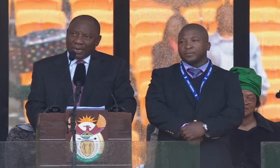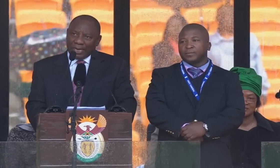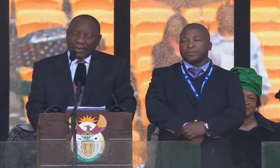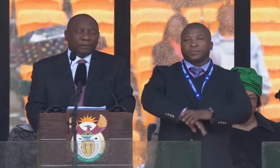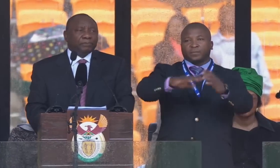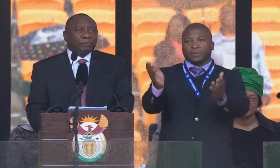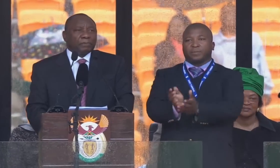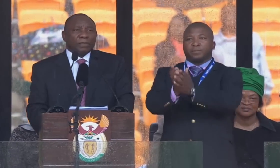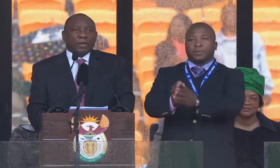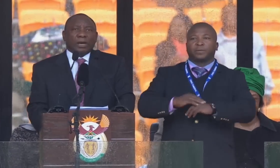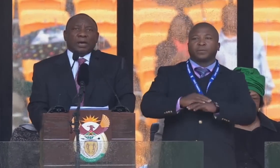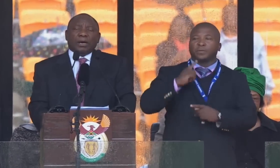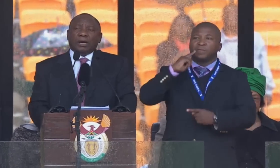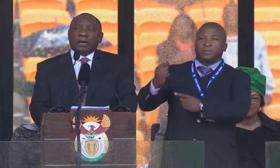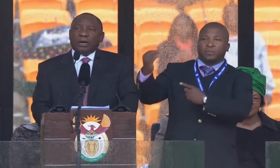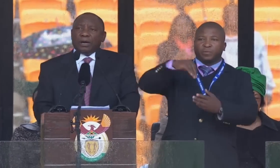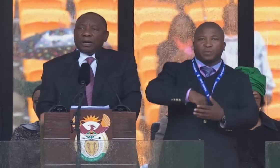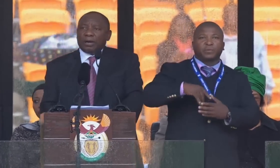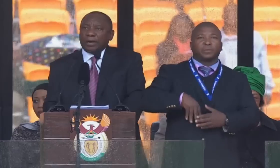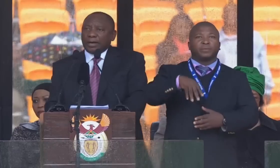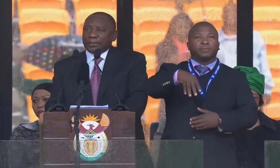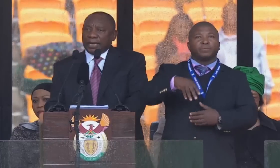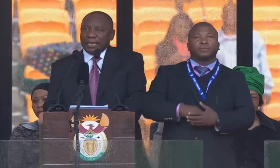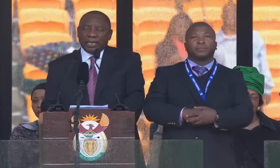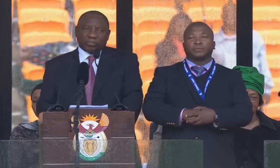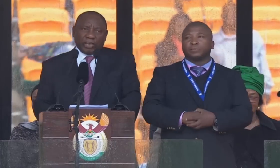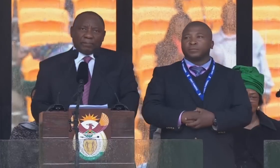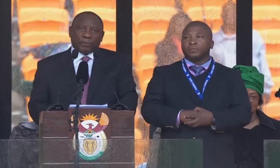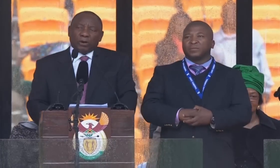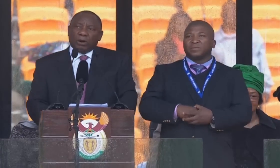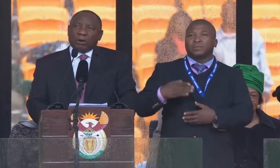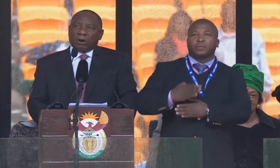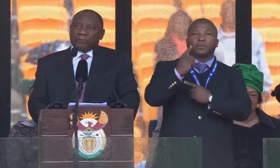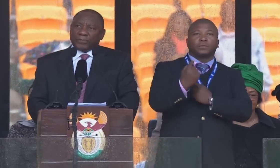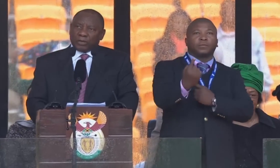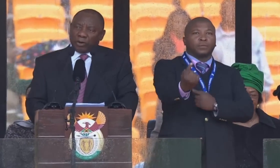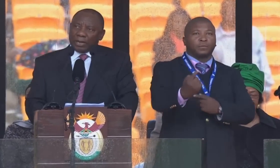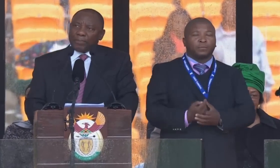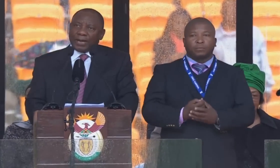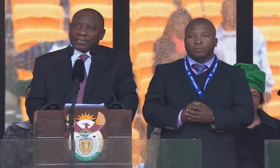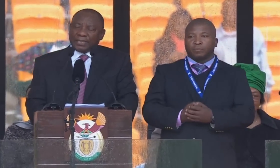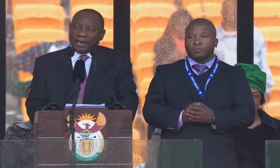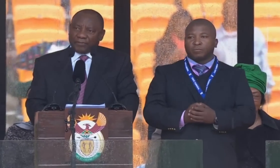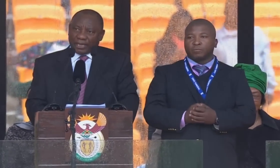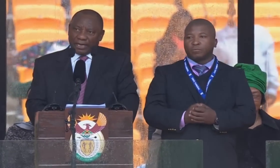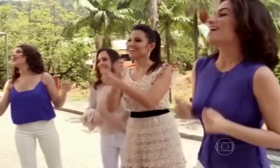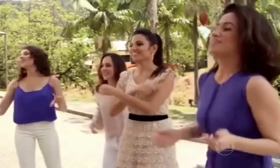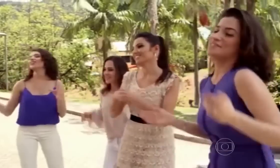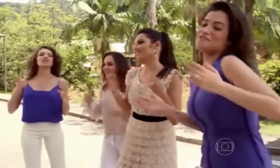de quem vier A festa é sua, a